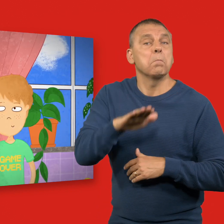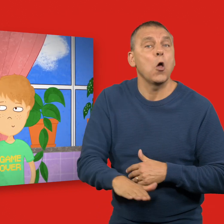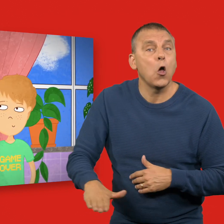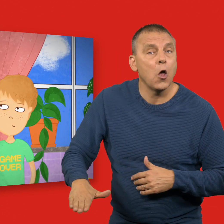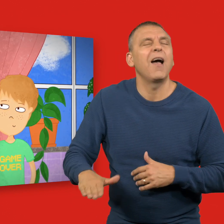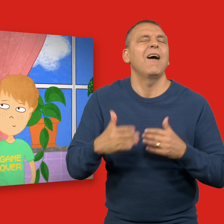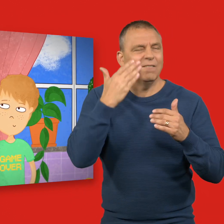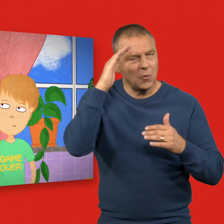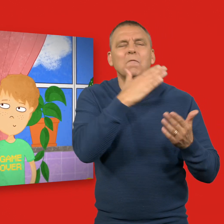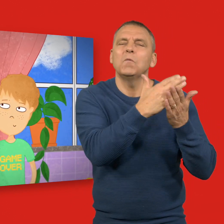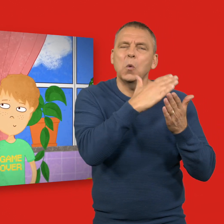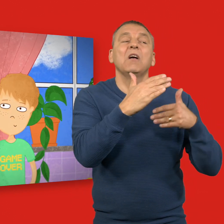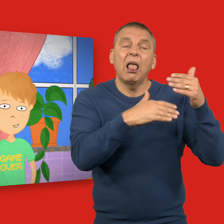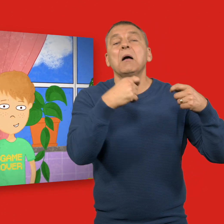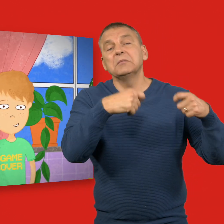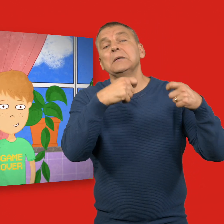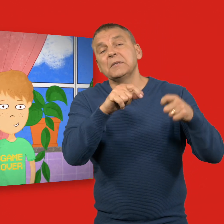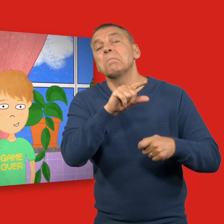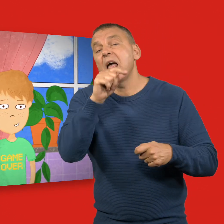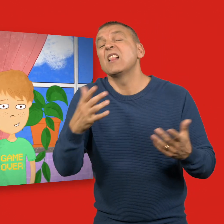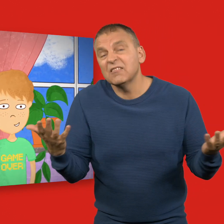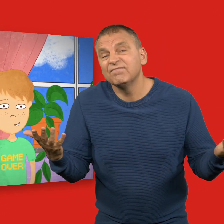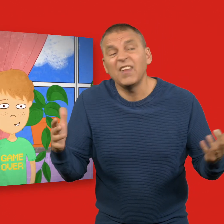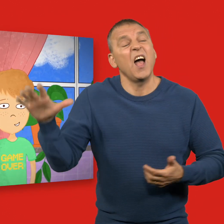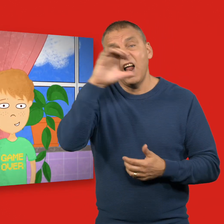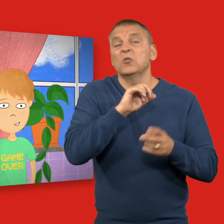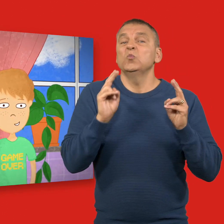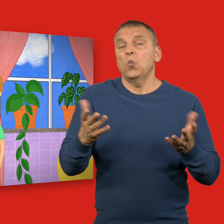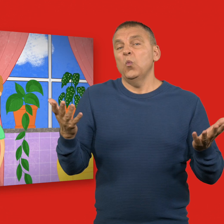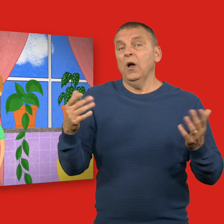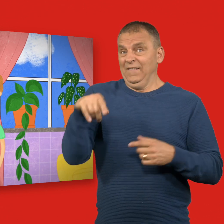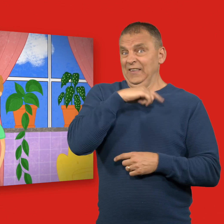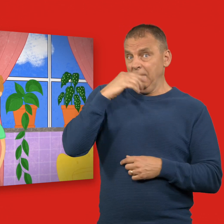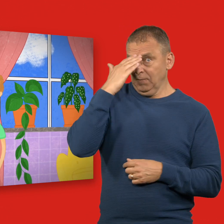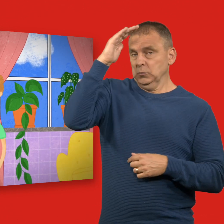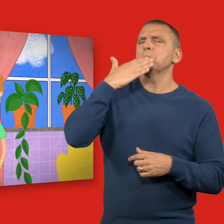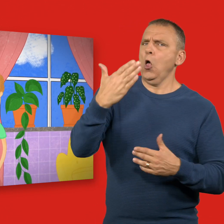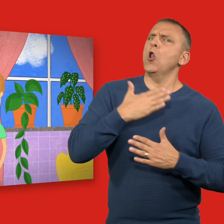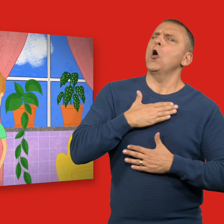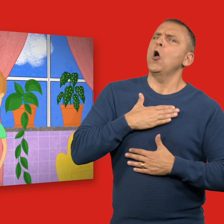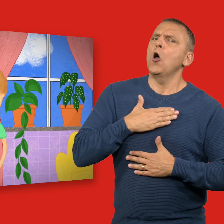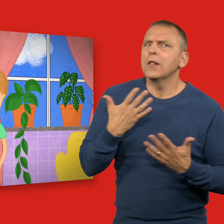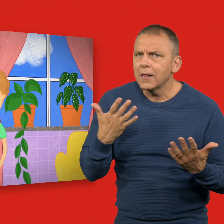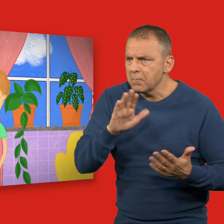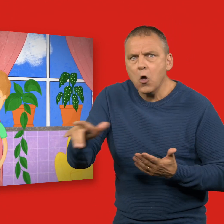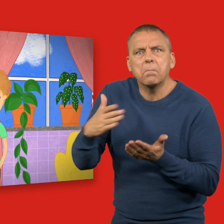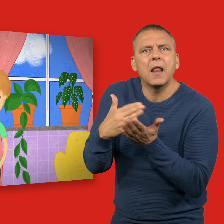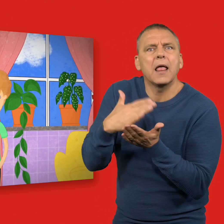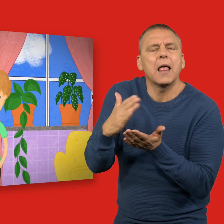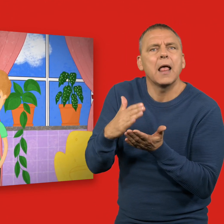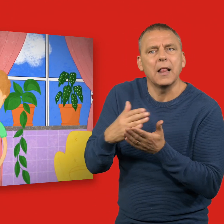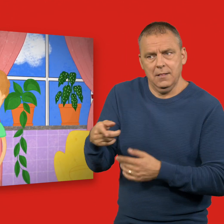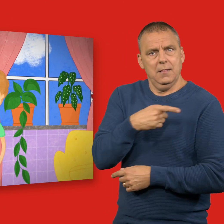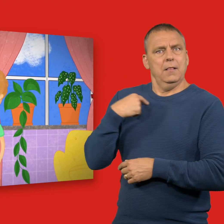Vuxna gör fortfarande fel ibland. Alla gör fel då och då. Vi vuxna blir väldigt glada om barn vågar berätta för oss.